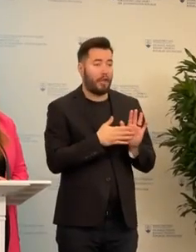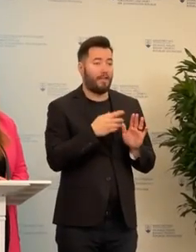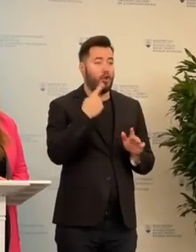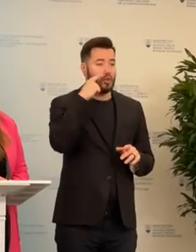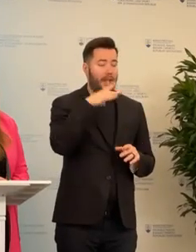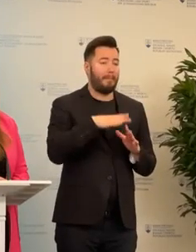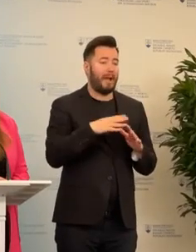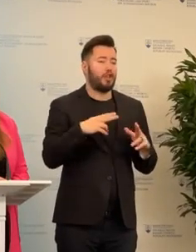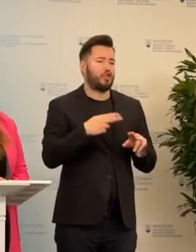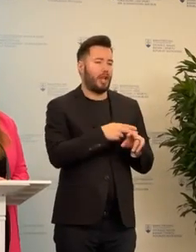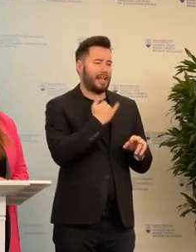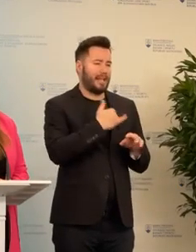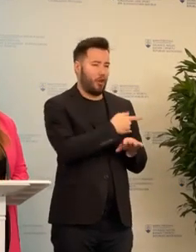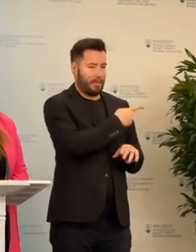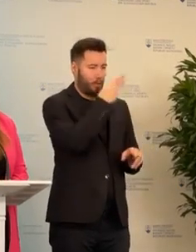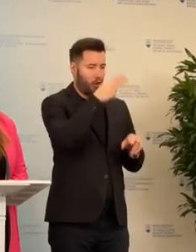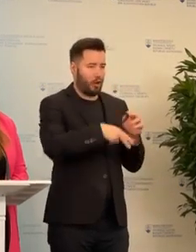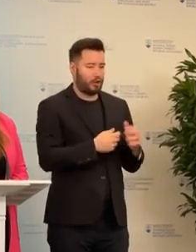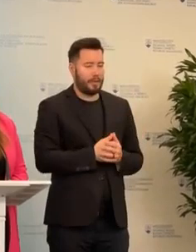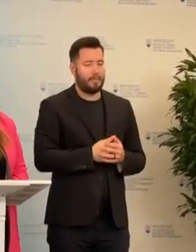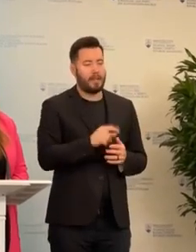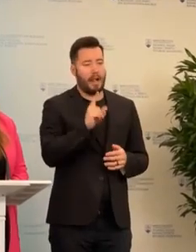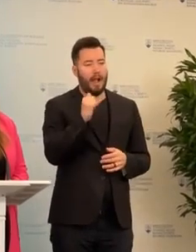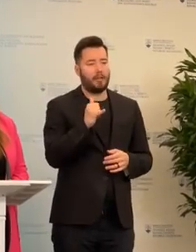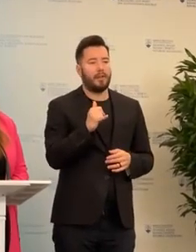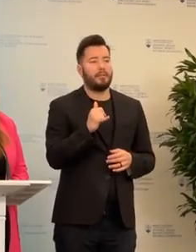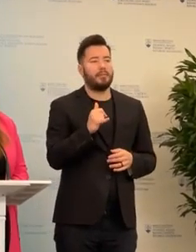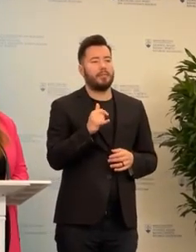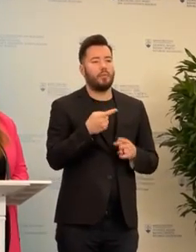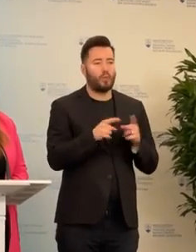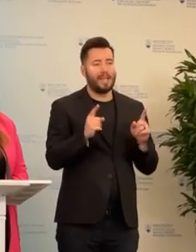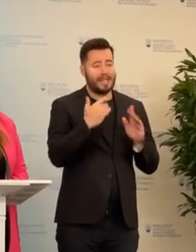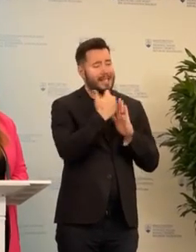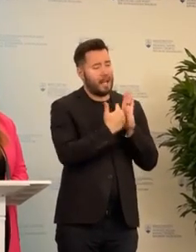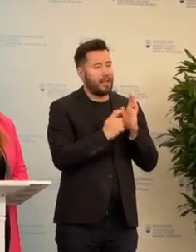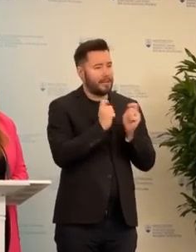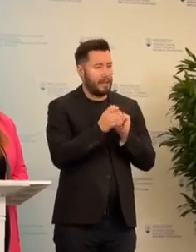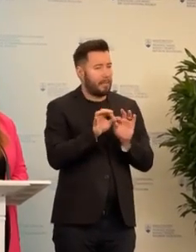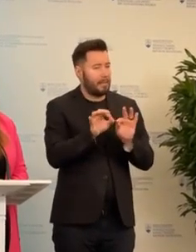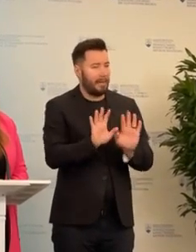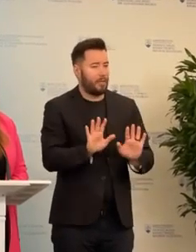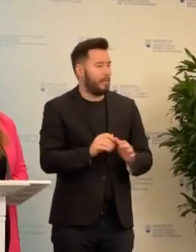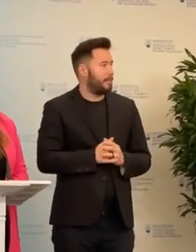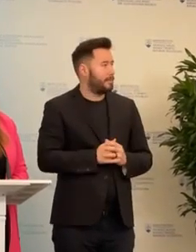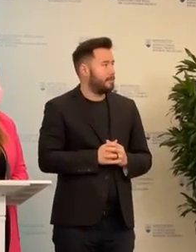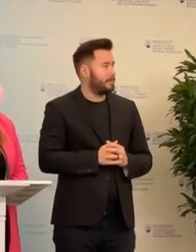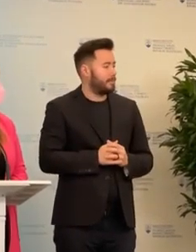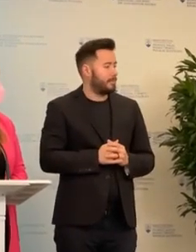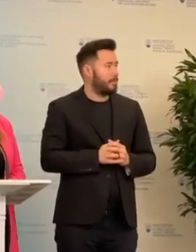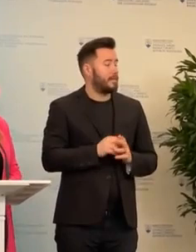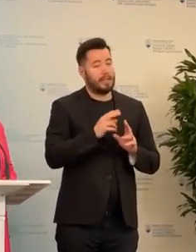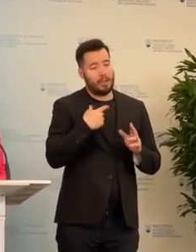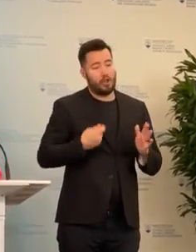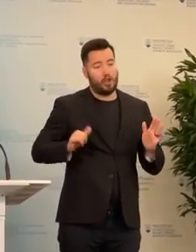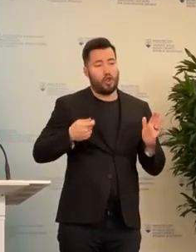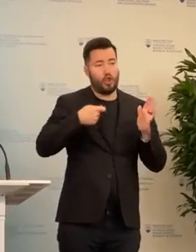štátny vám dopovie. Ale áno, chystajú sa rôzne aj legislatívno-technické zmeny v rámci tohto. Ďakujem. Ja by som len dopoľnul,